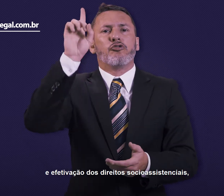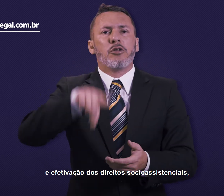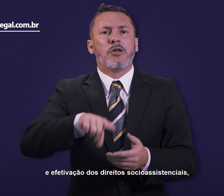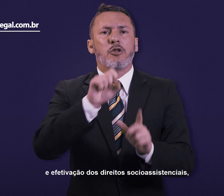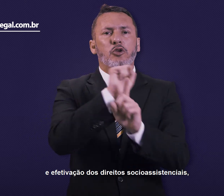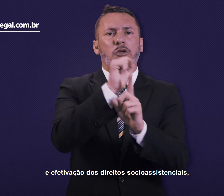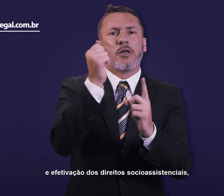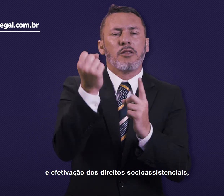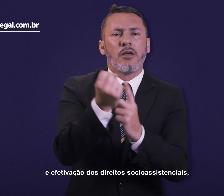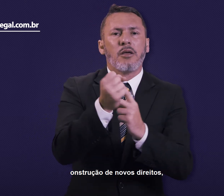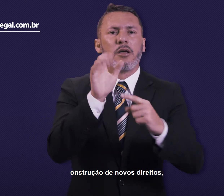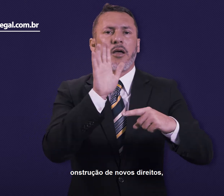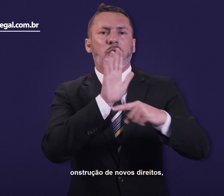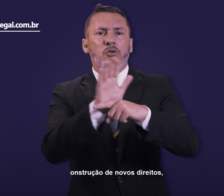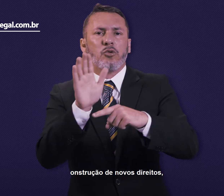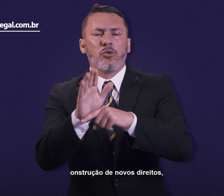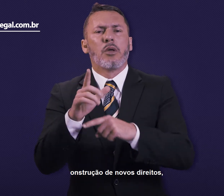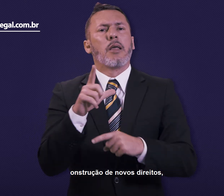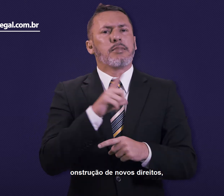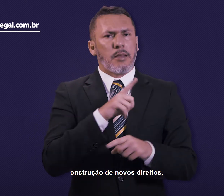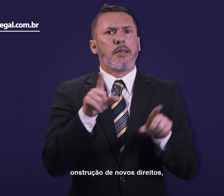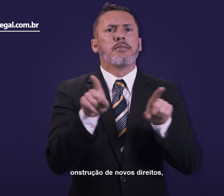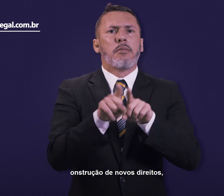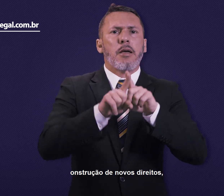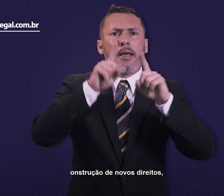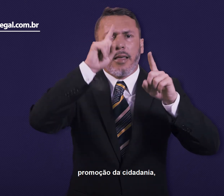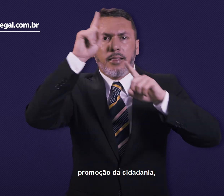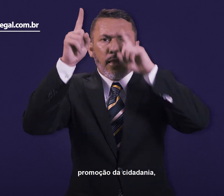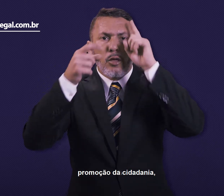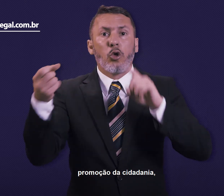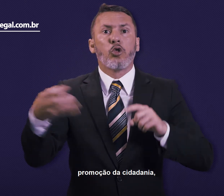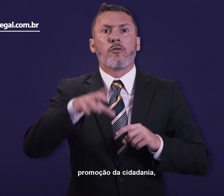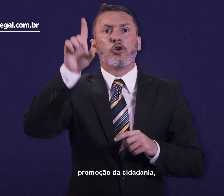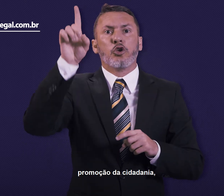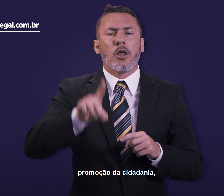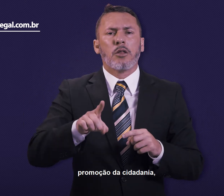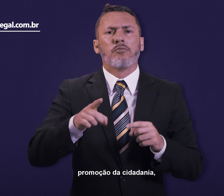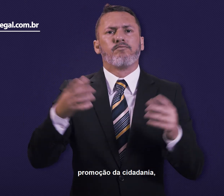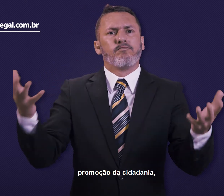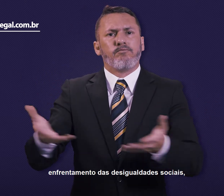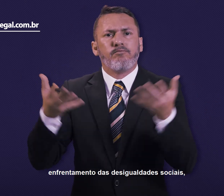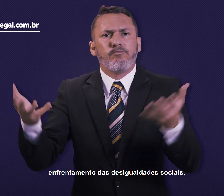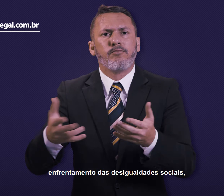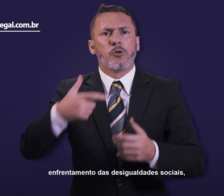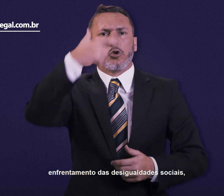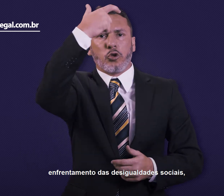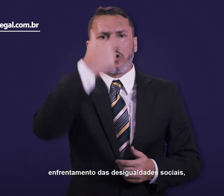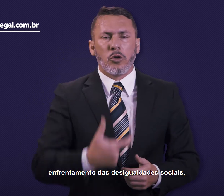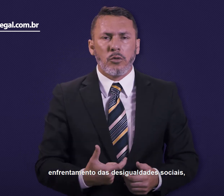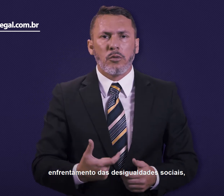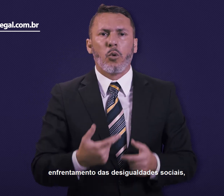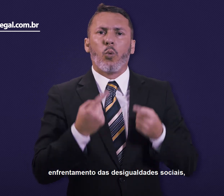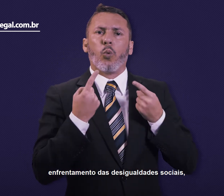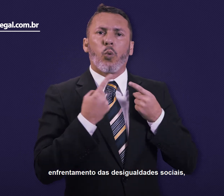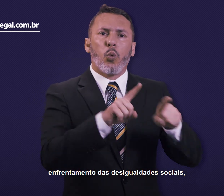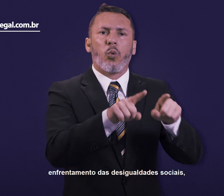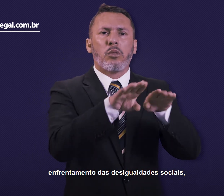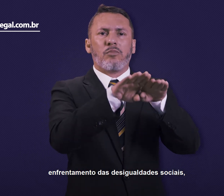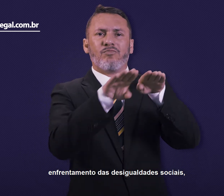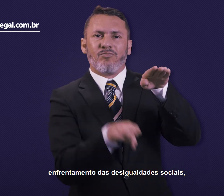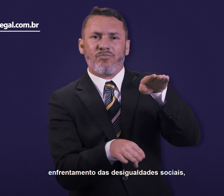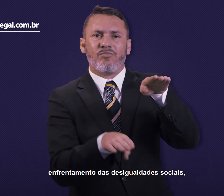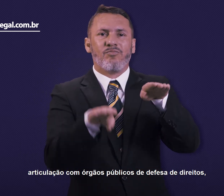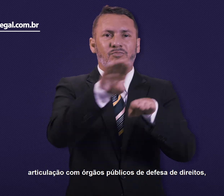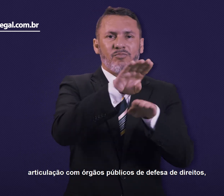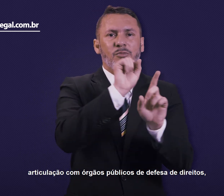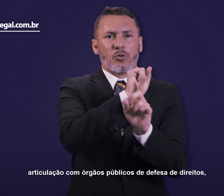socioassistenciais, construção de novos direitos, promoção de cidadania, enfrentamento das desigualdades